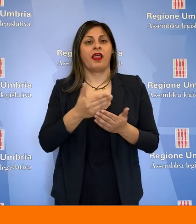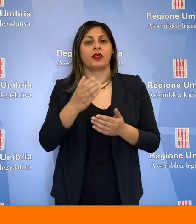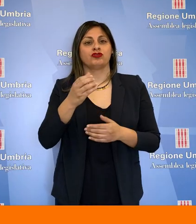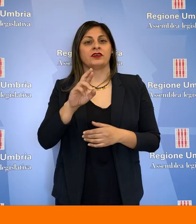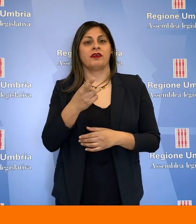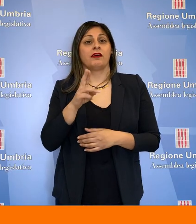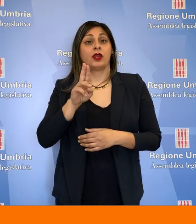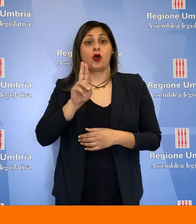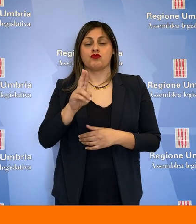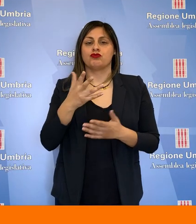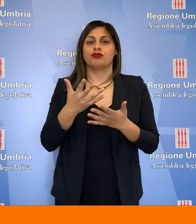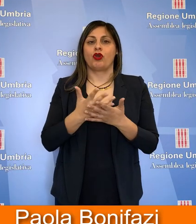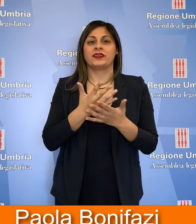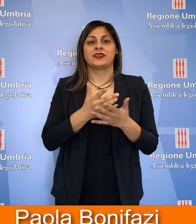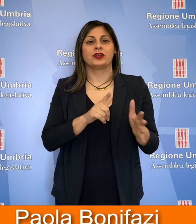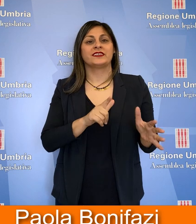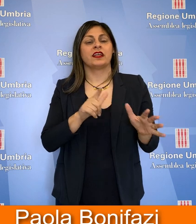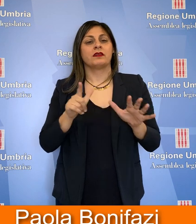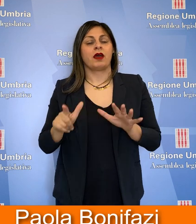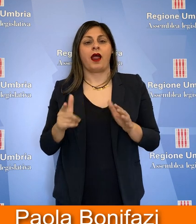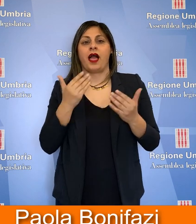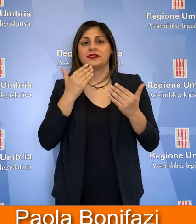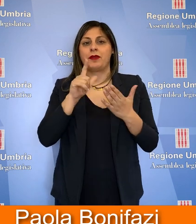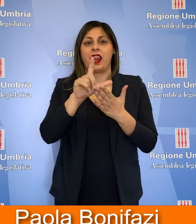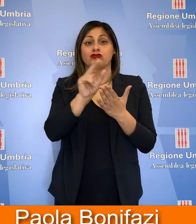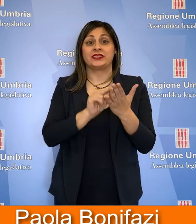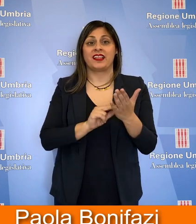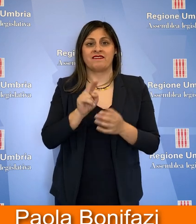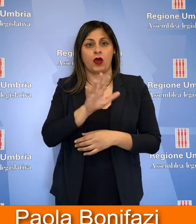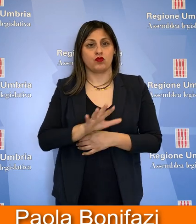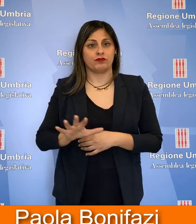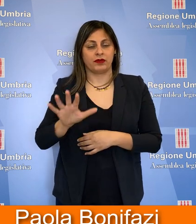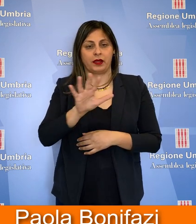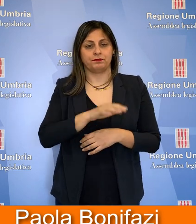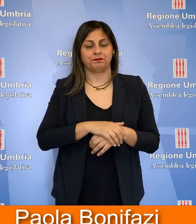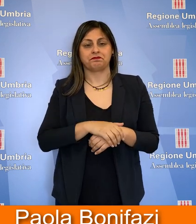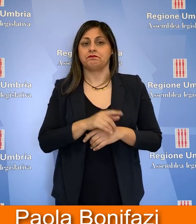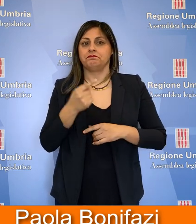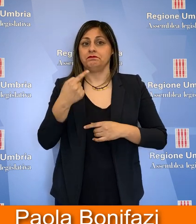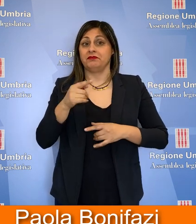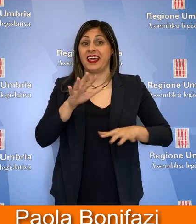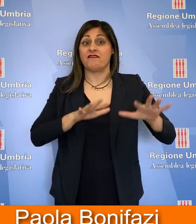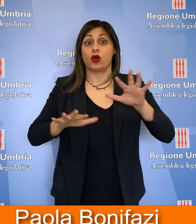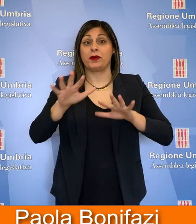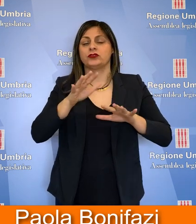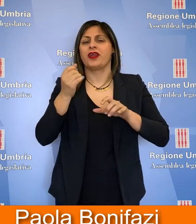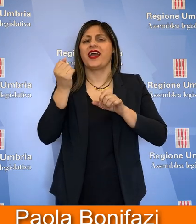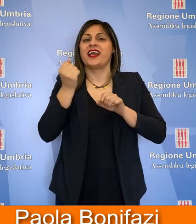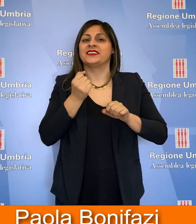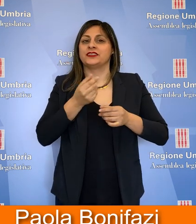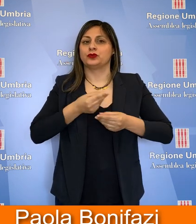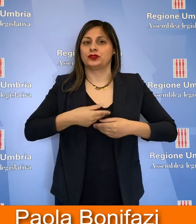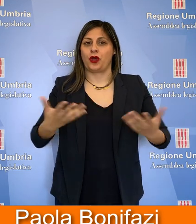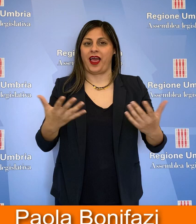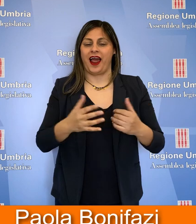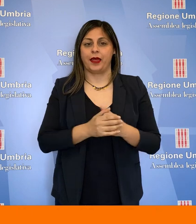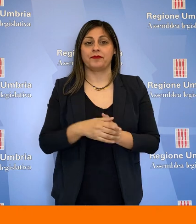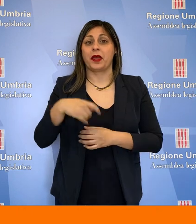Benvenuti a TeleCRU, notiziario settimanale dell'Assemblea Legislativa dell'Umbria, informazione